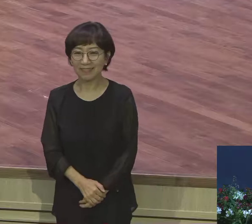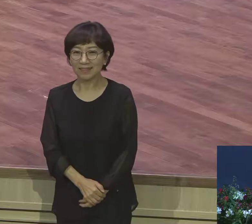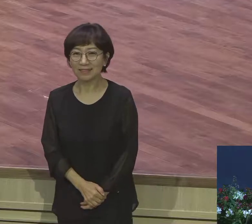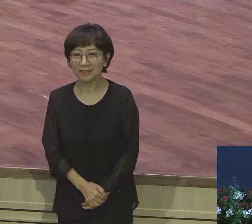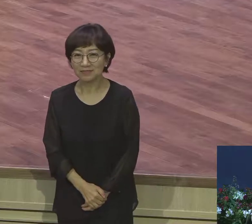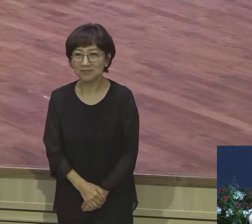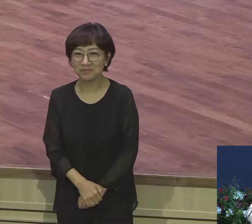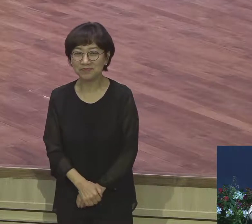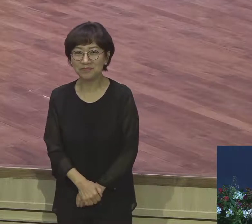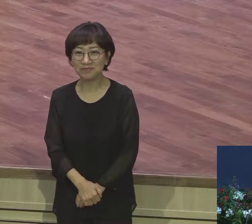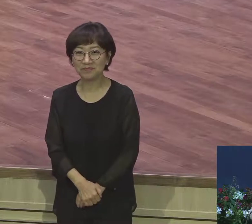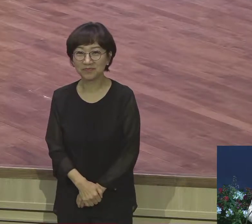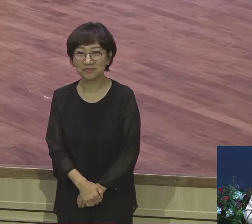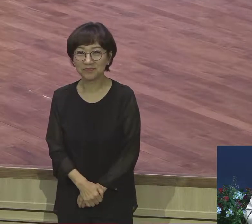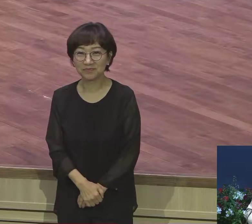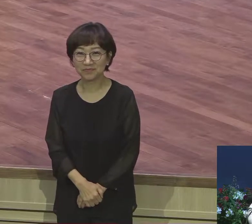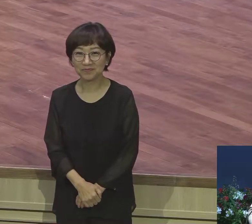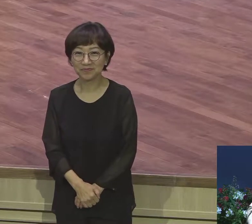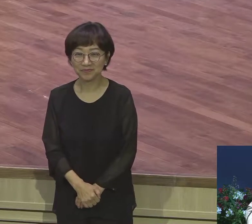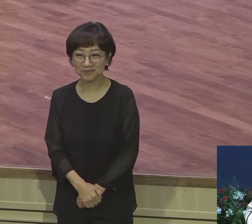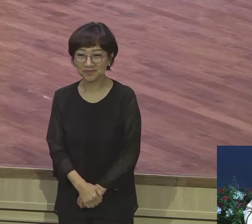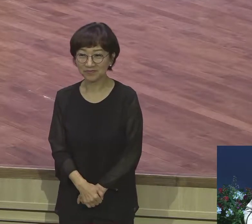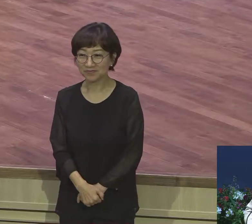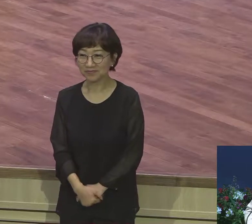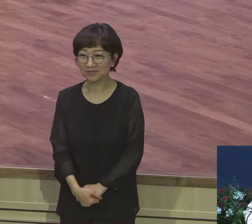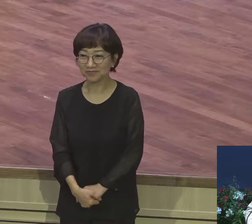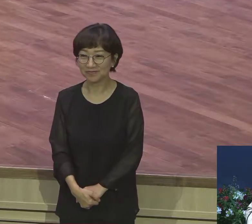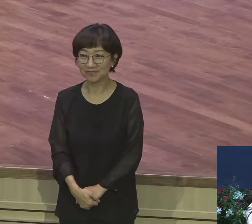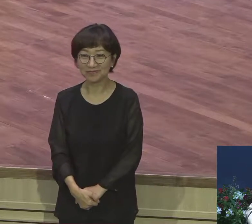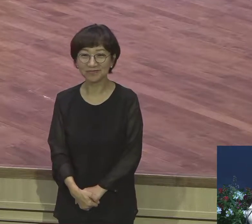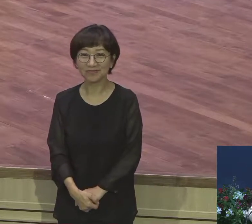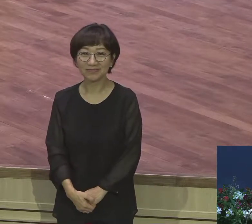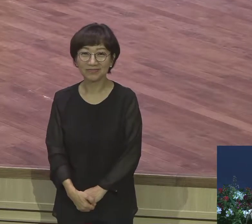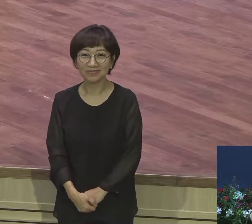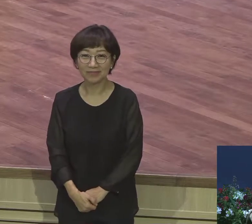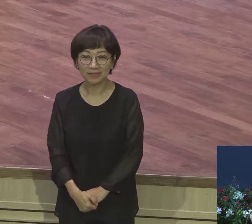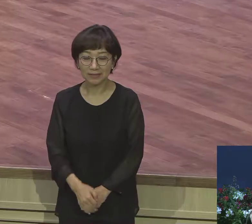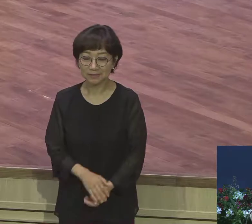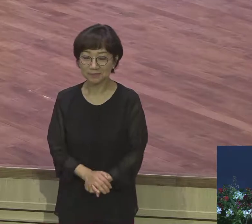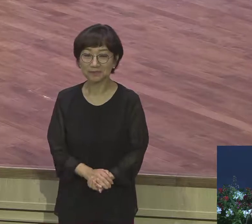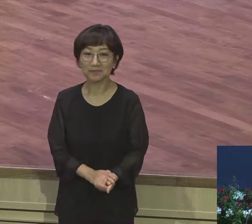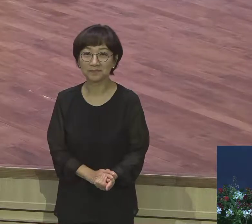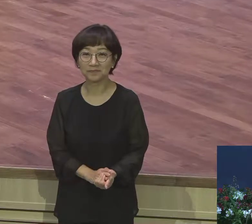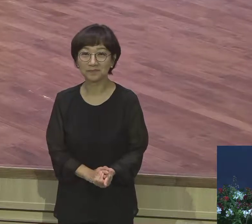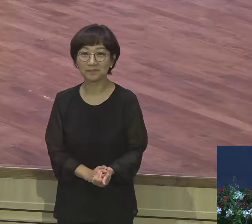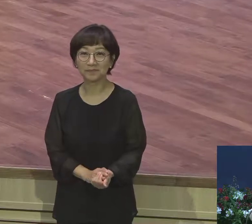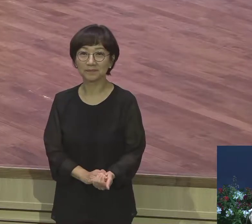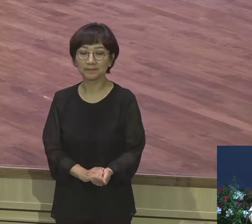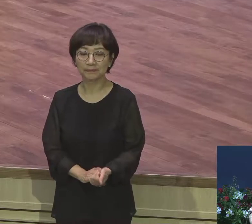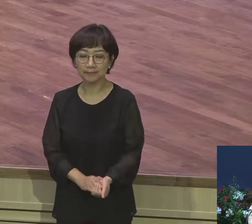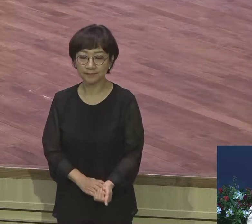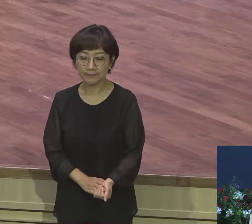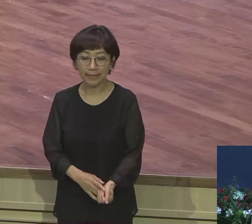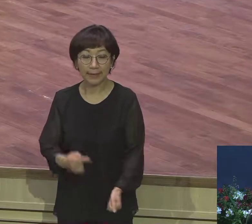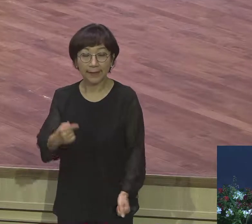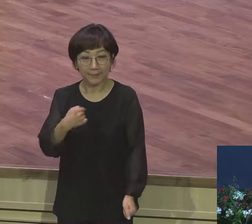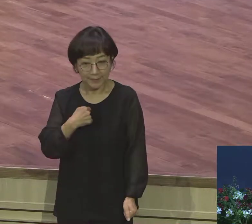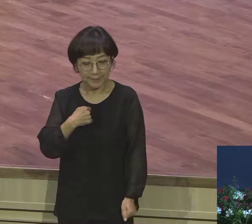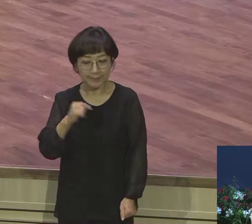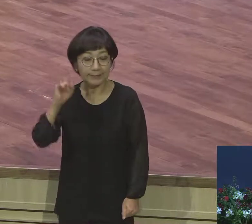내가 무슨 계획이 있는데 무슨 인도 받아요 성인도 받는다 내가 모든 계획이 내 생각 다 있는데 언제 인도 받아요 야곱이